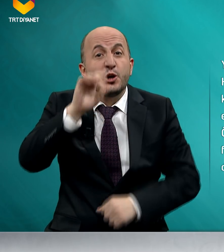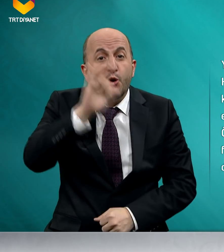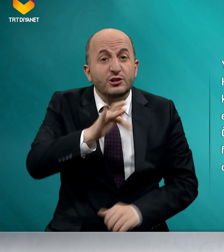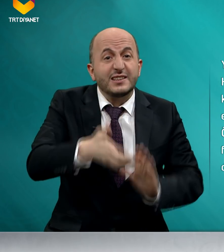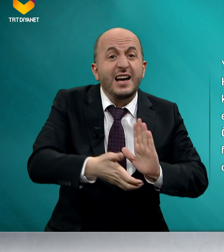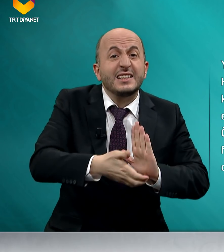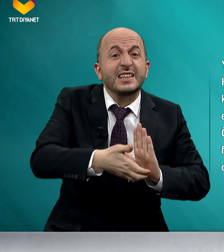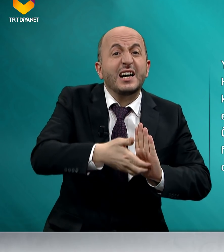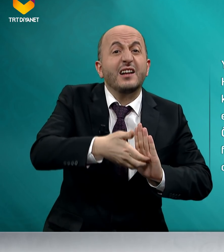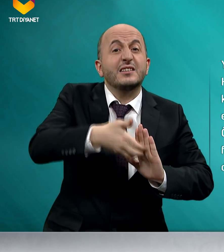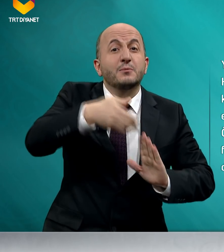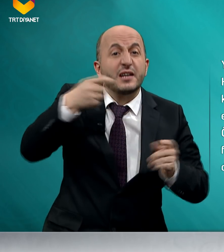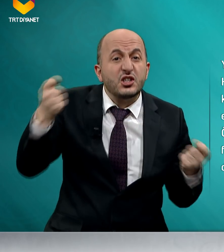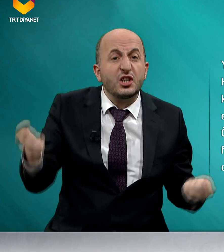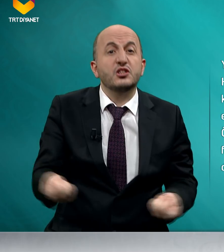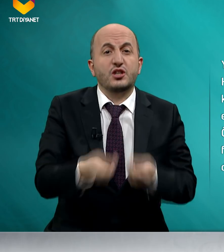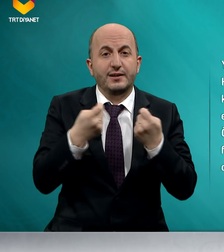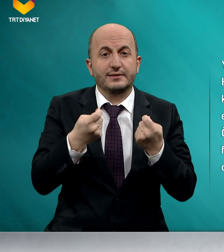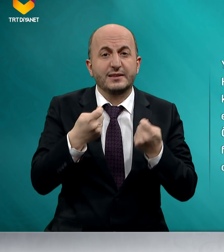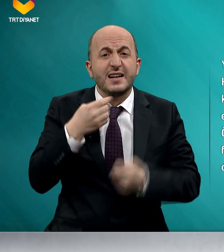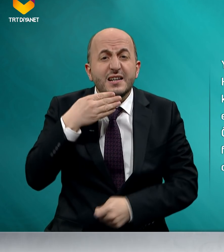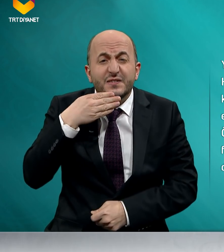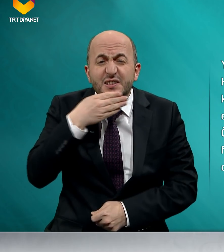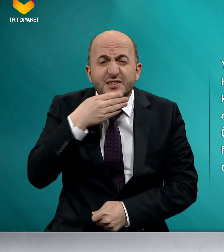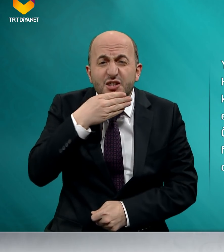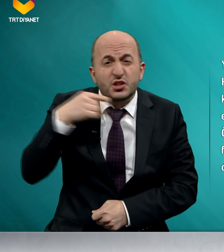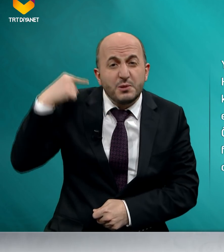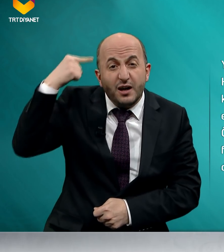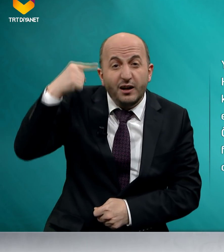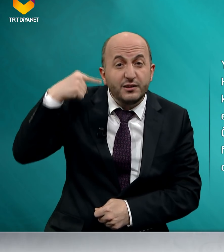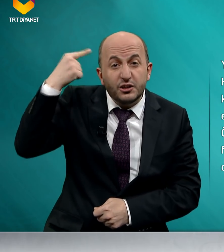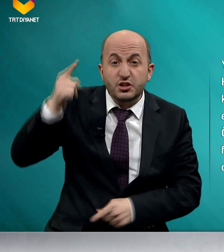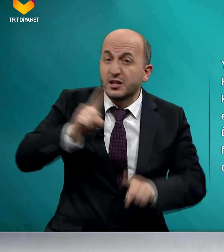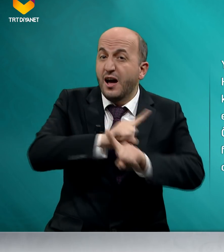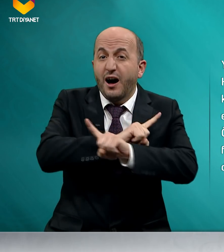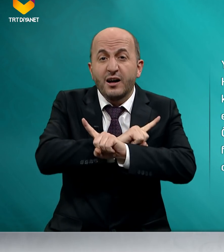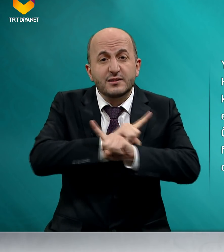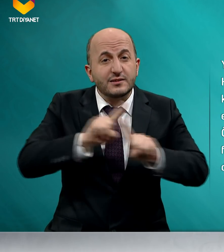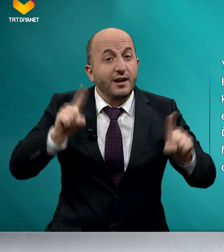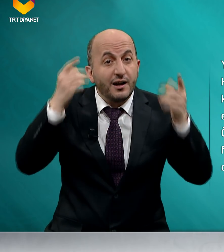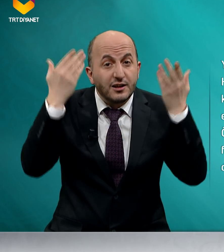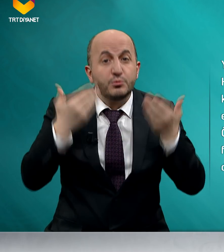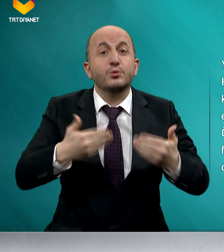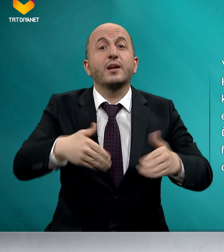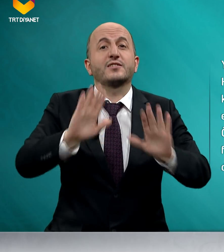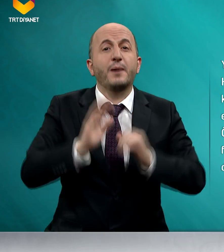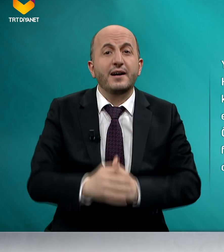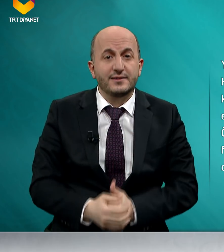ortadan kaldırmaya çalışan fırsatçı bir anlayışı asla kabul etmez.